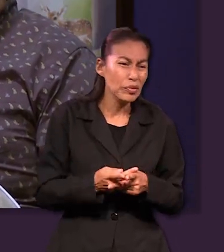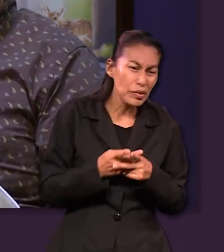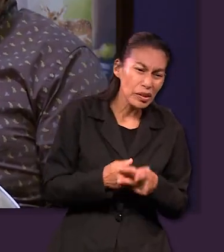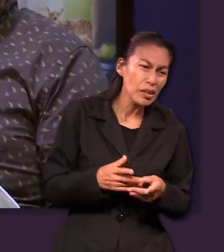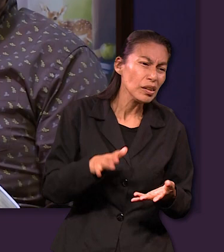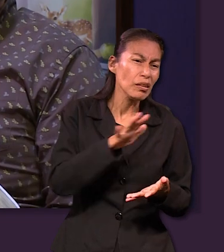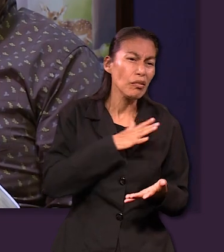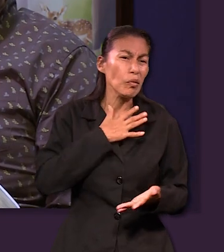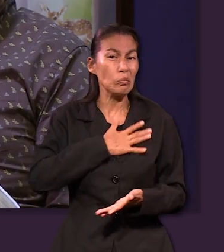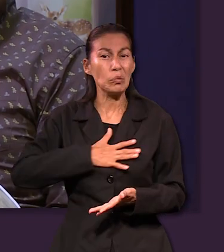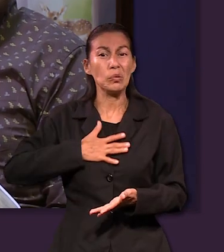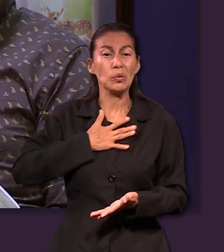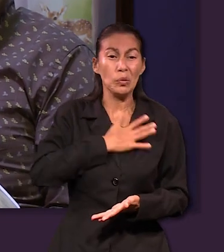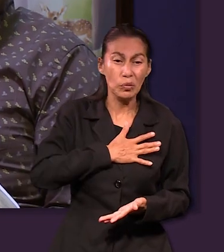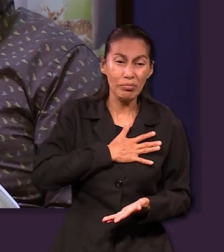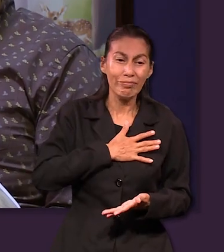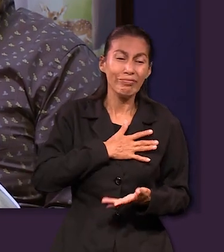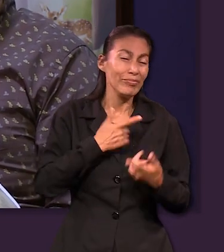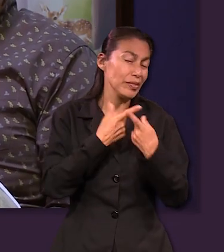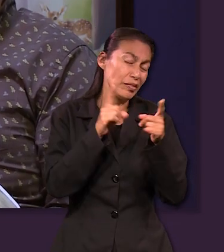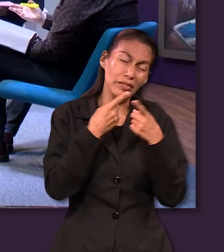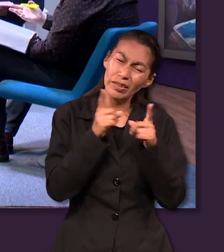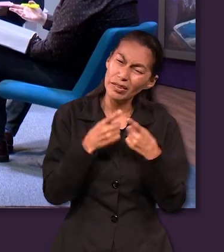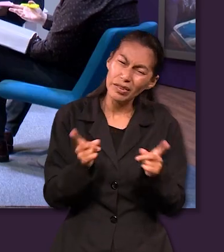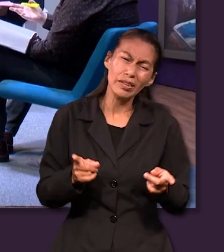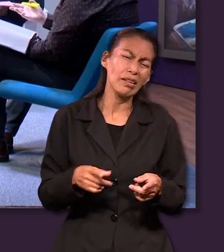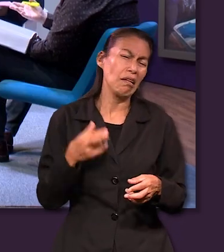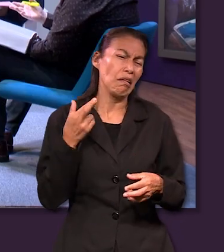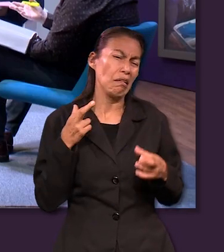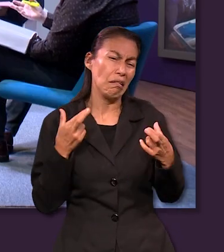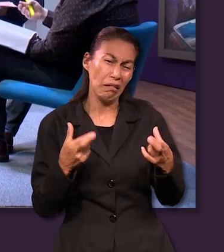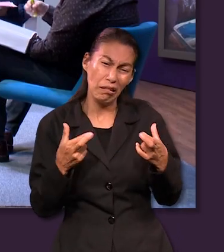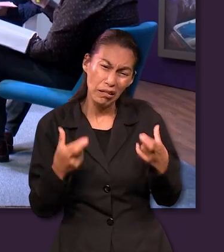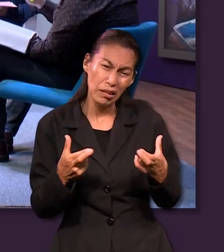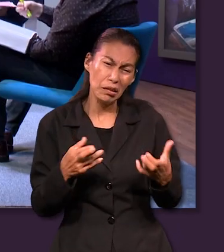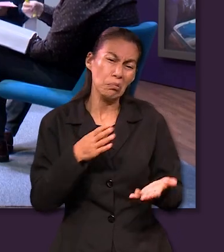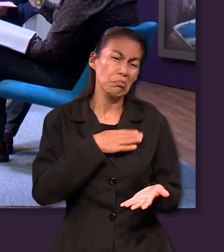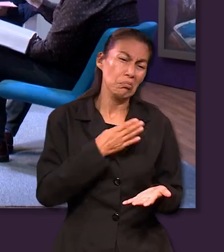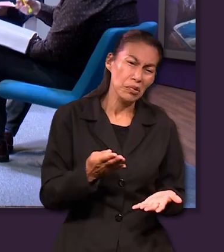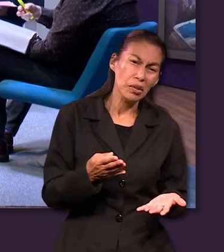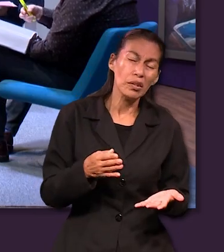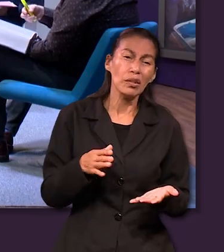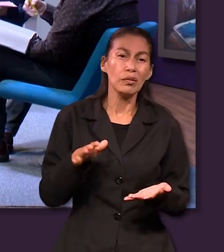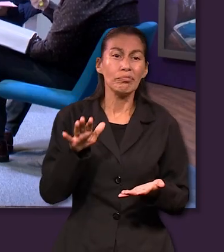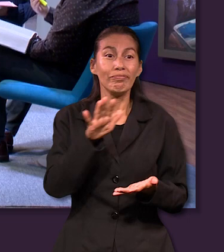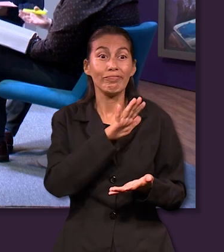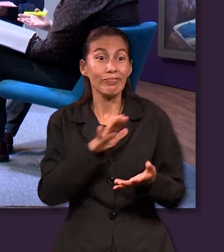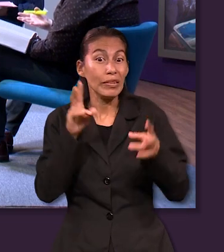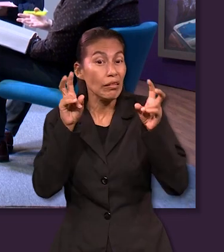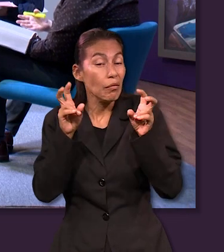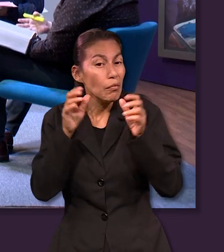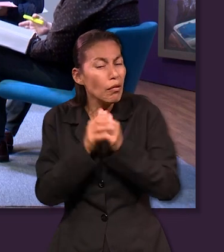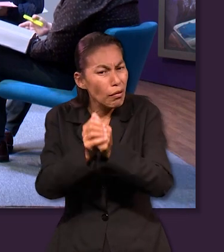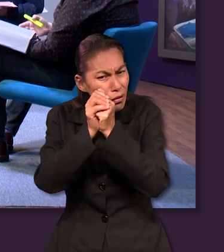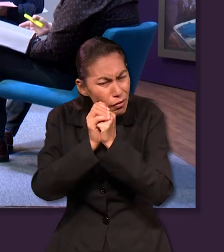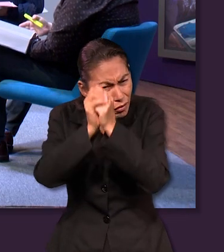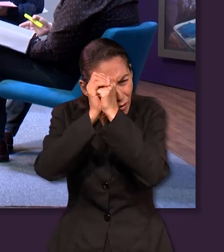con los placeres con cualquier cualquier situación ¿no? las riquezas los bienes e incluso con los temas de adoración